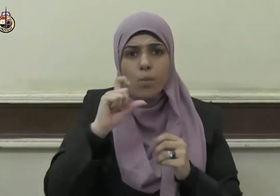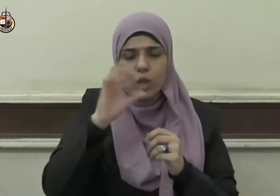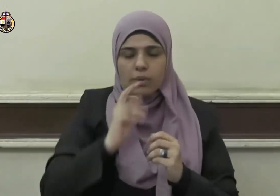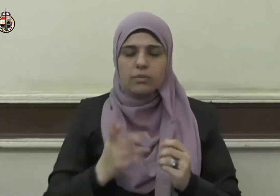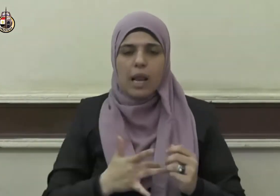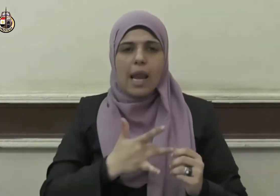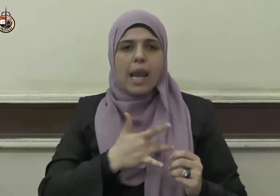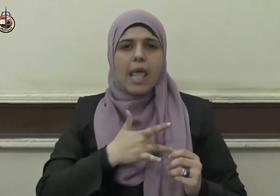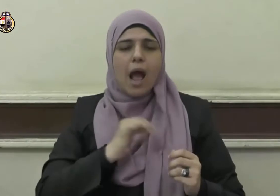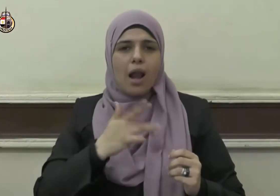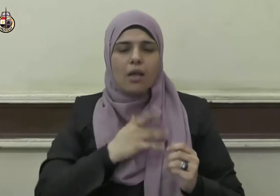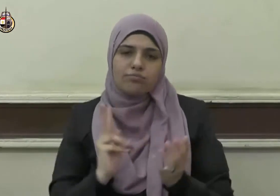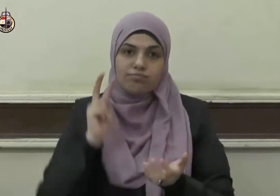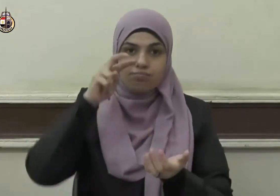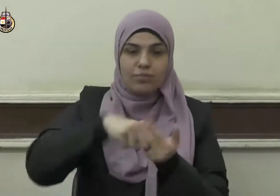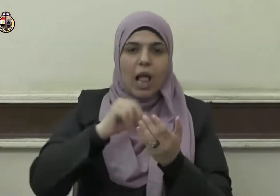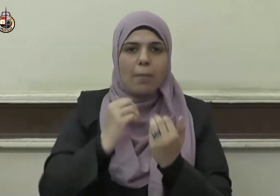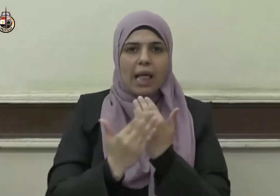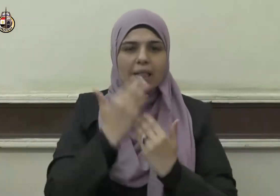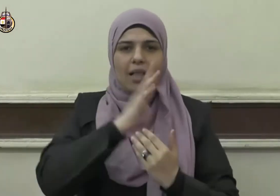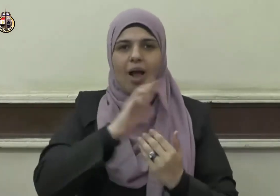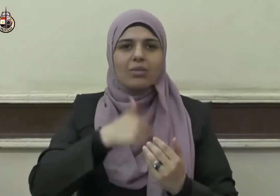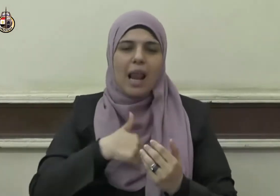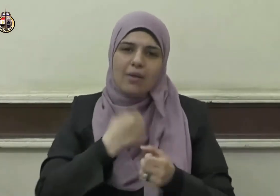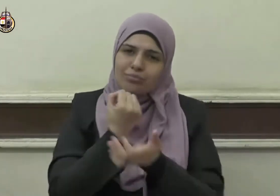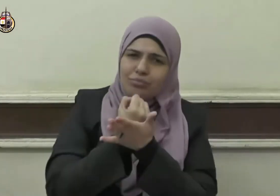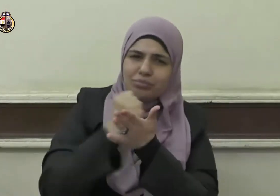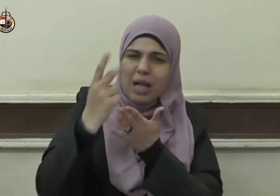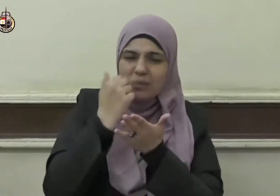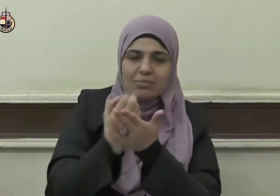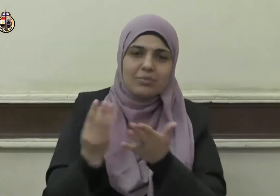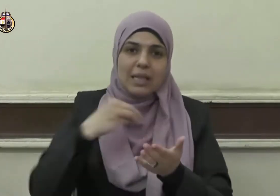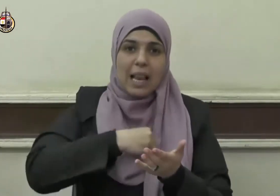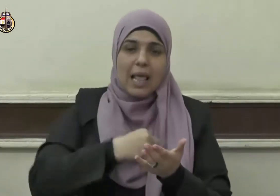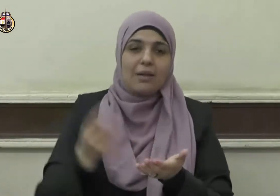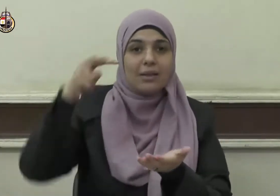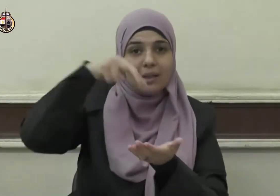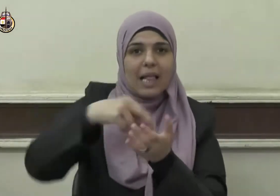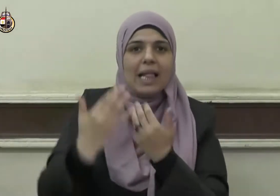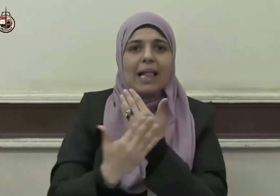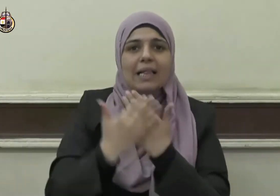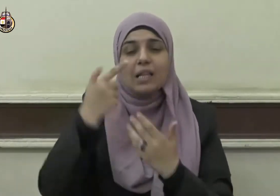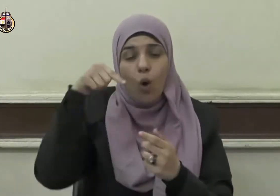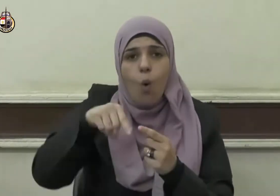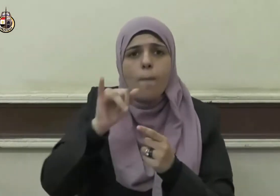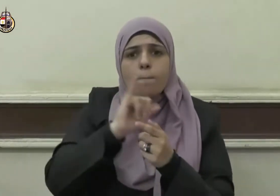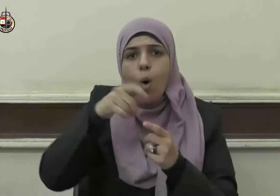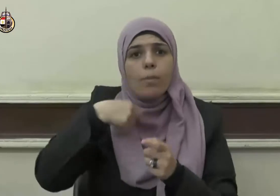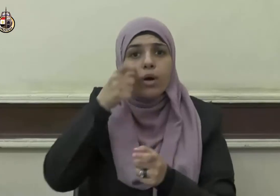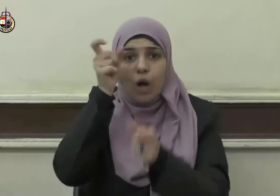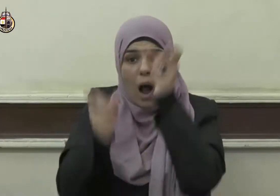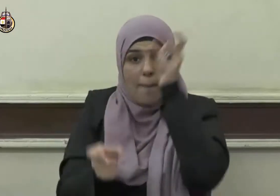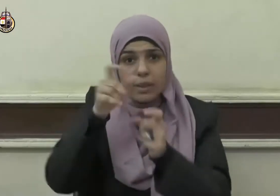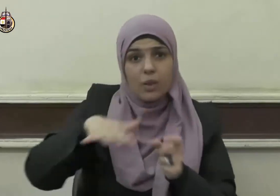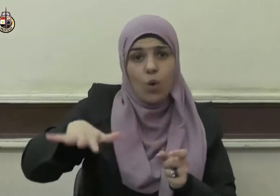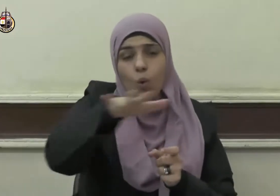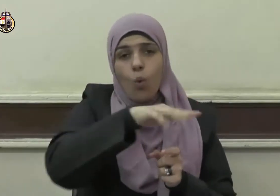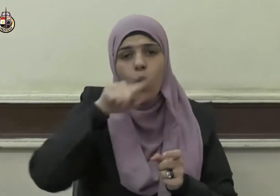النية وتجدلها فبها يتفاوت العباد عند الله عز وجل